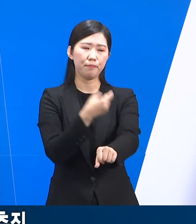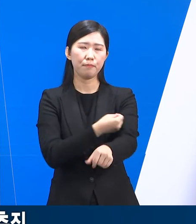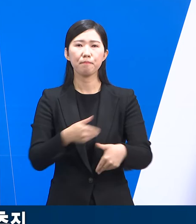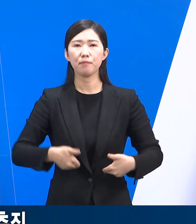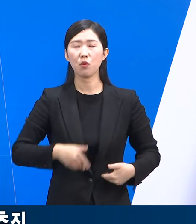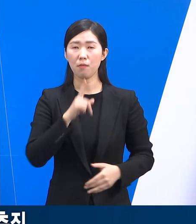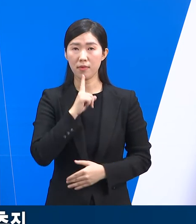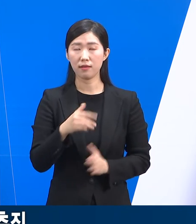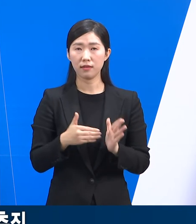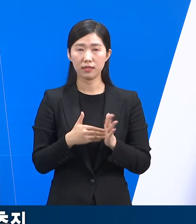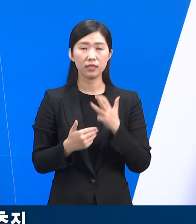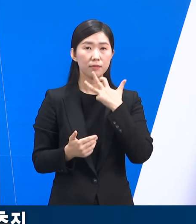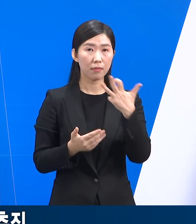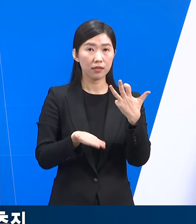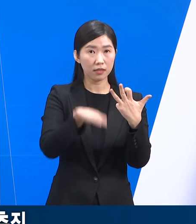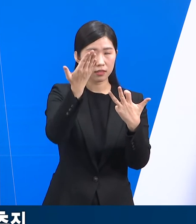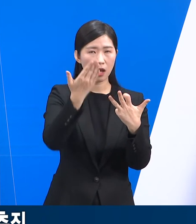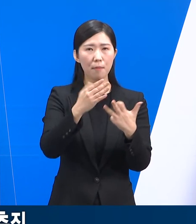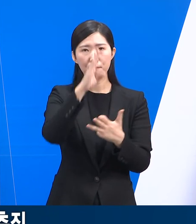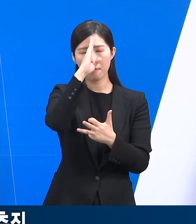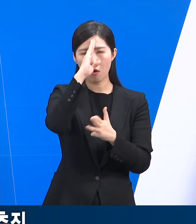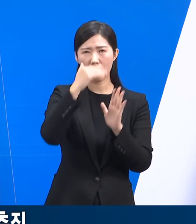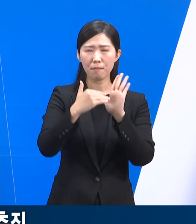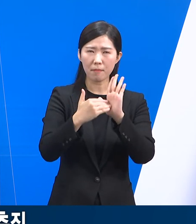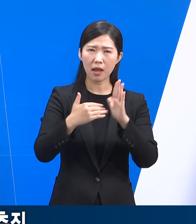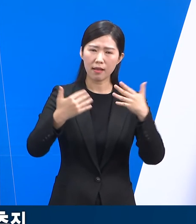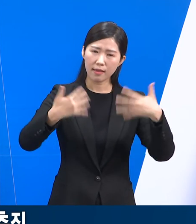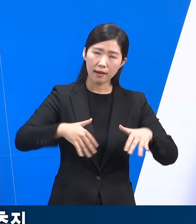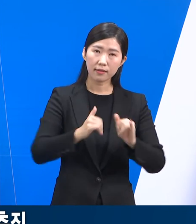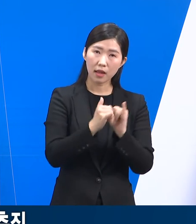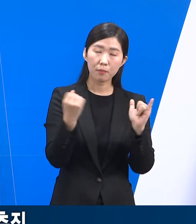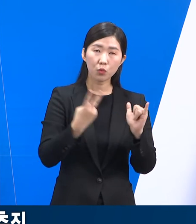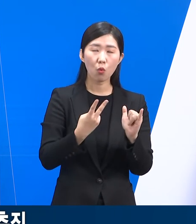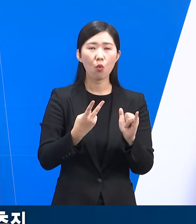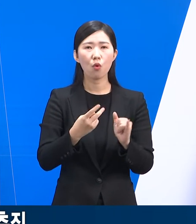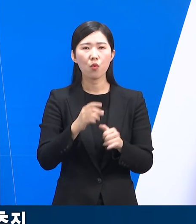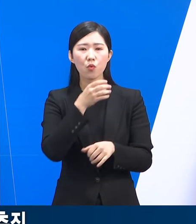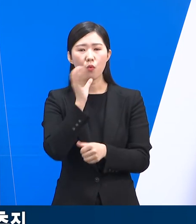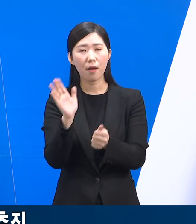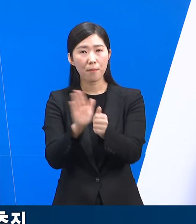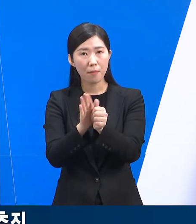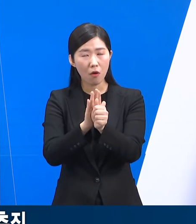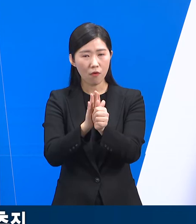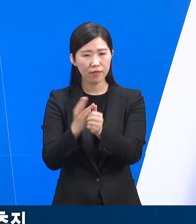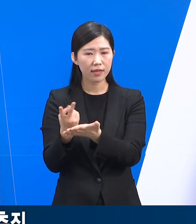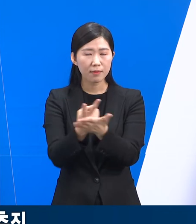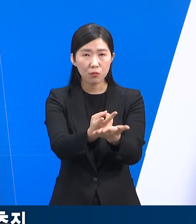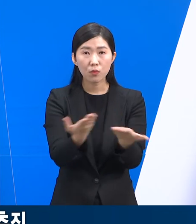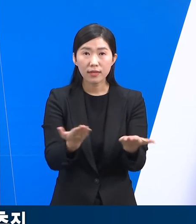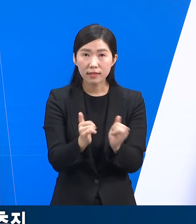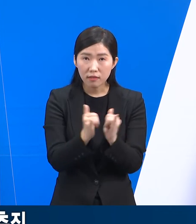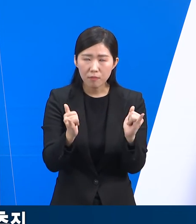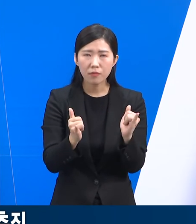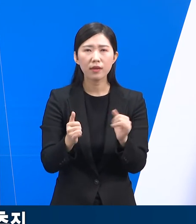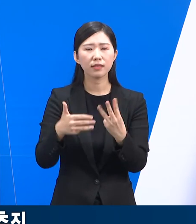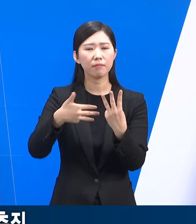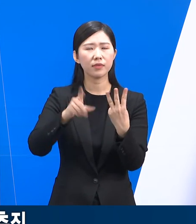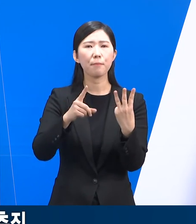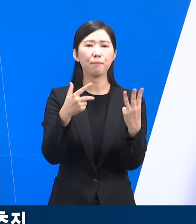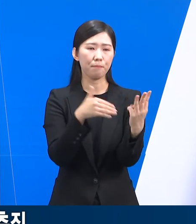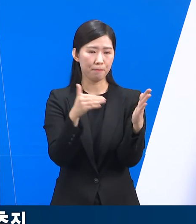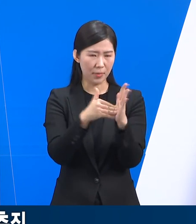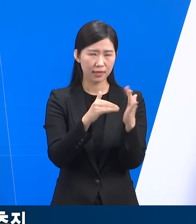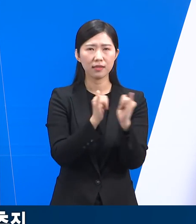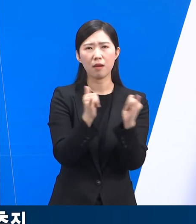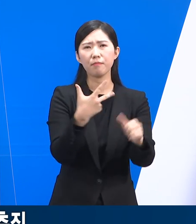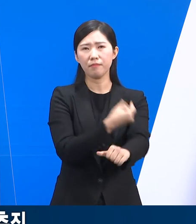접종 대상은 18세 이상 면역자하자 및 요양병원 시설 입원 입소자 중 3차 접종 완료자이며 화이자